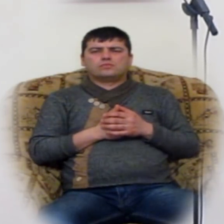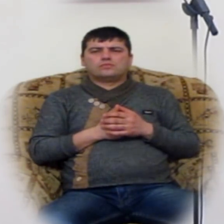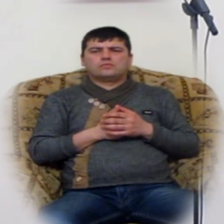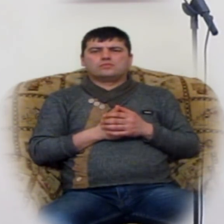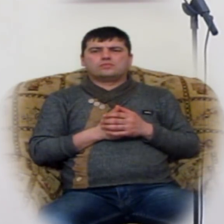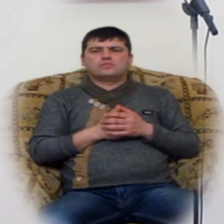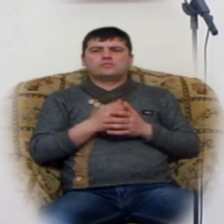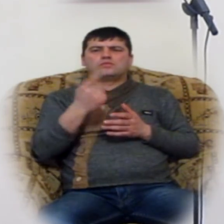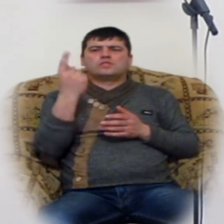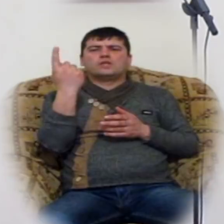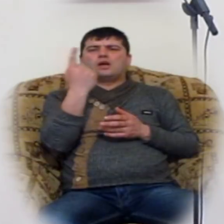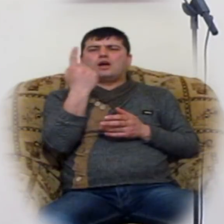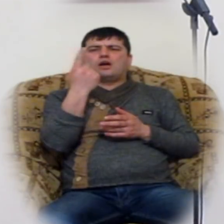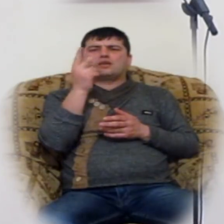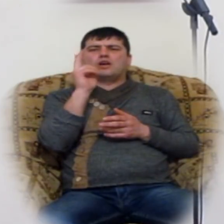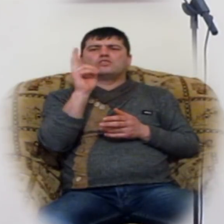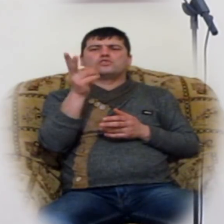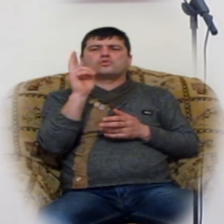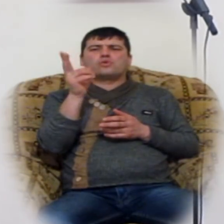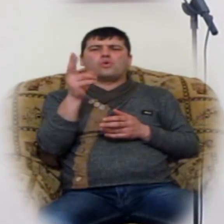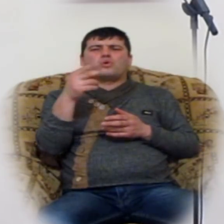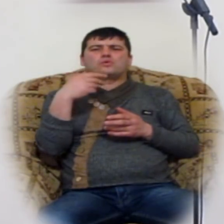Առաջի կորնդացիս եկրոդ գելխից եմ կարտում,